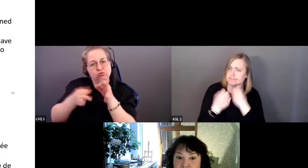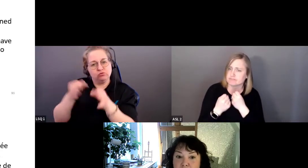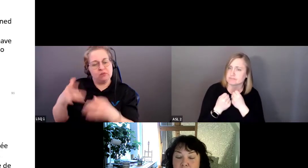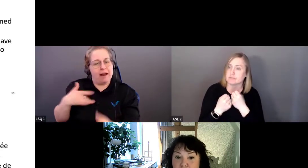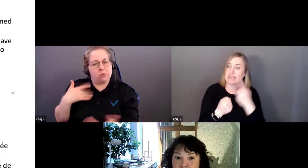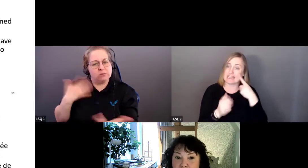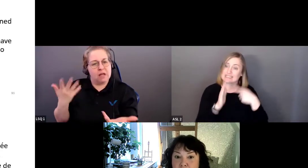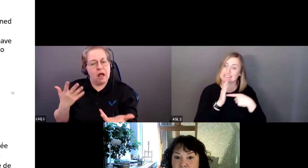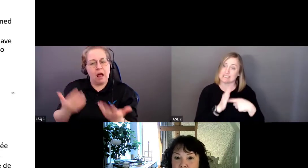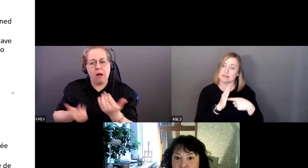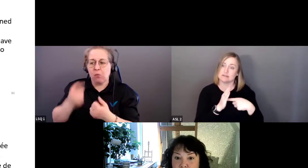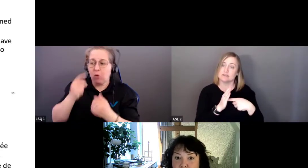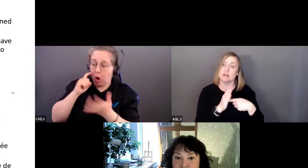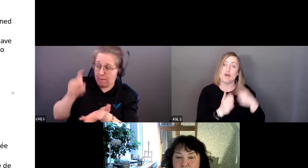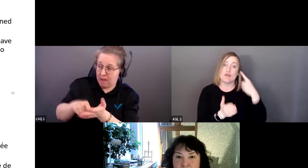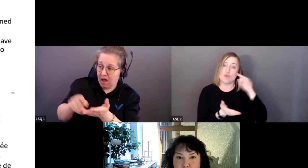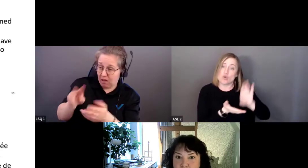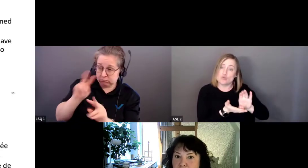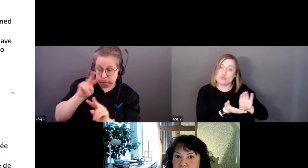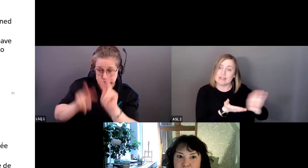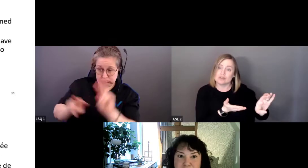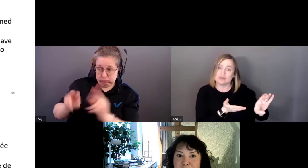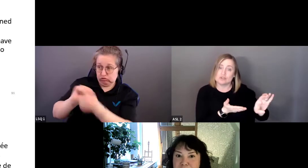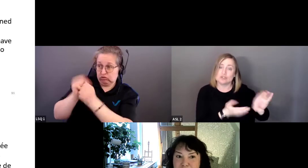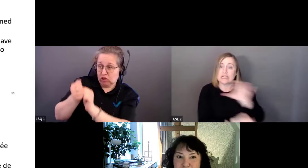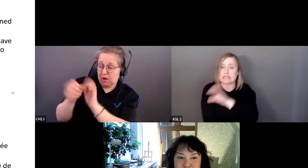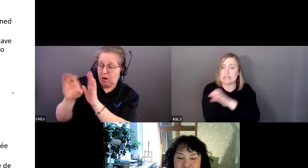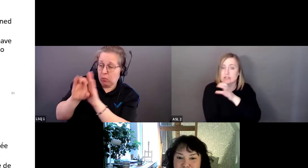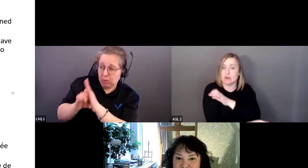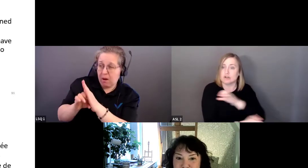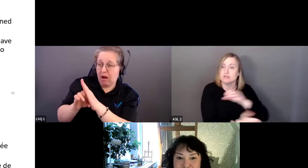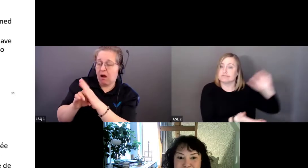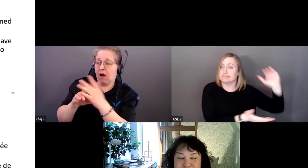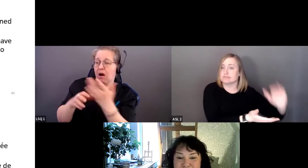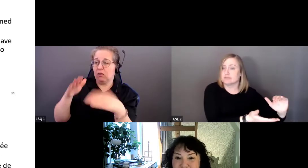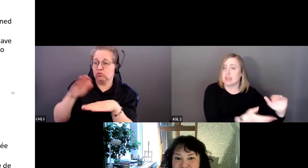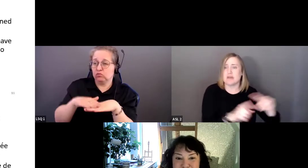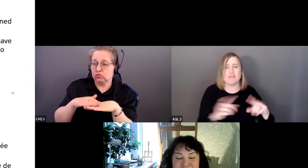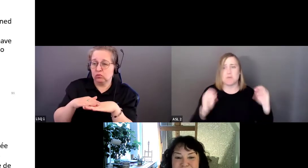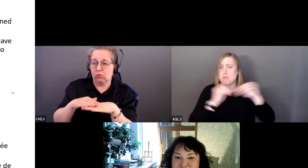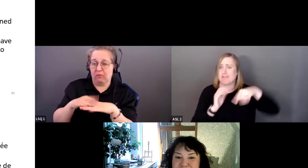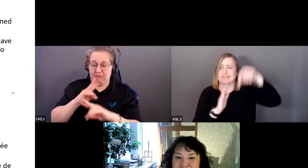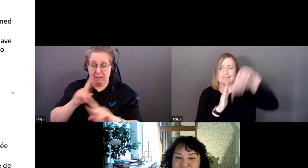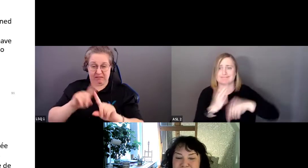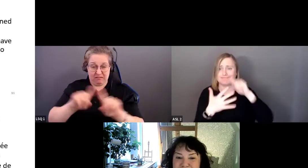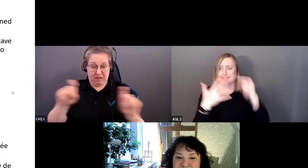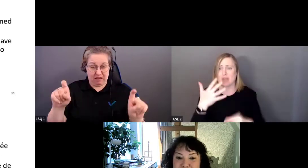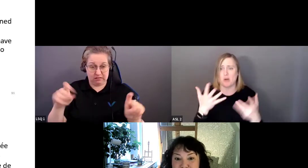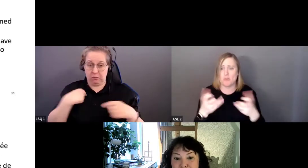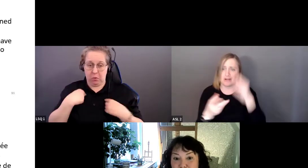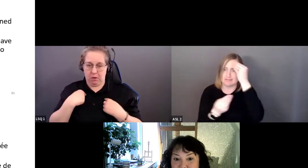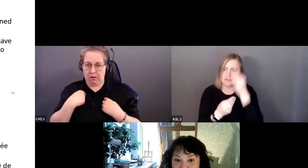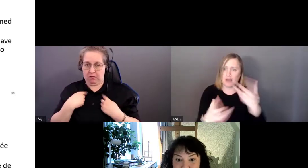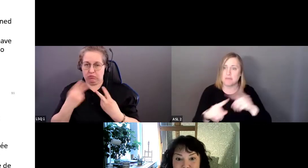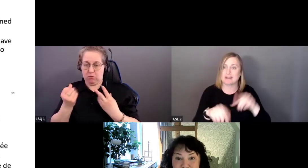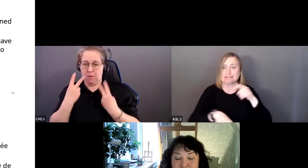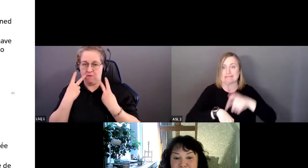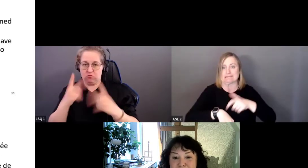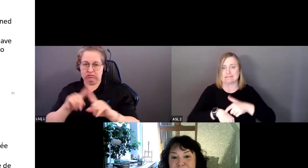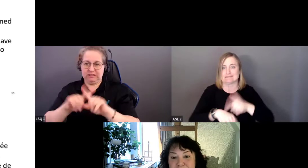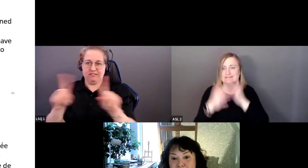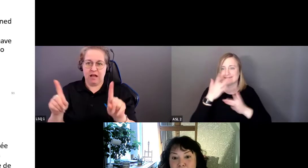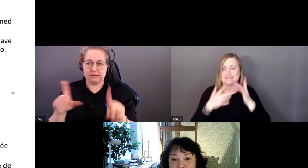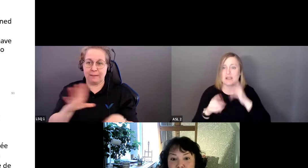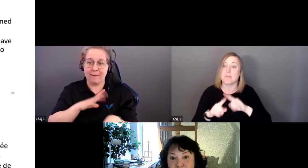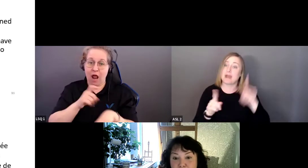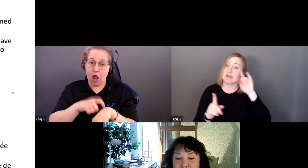comportement, comme les disparités sur le plan clinique. J'ai beaucoup à dire, malheureusement, j'ai trop peu